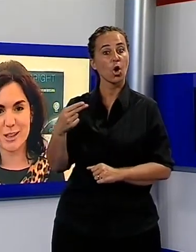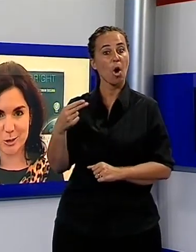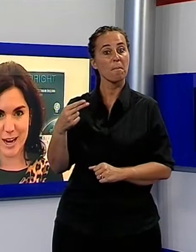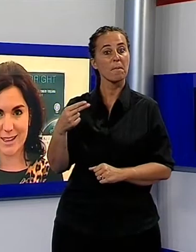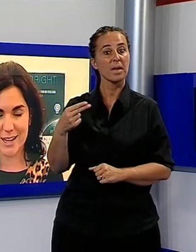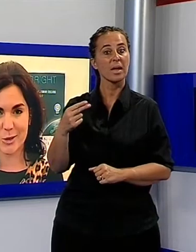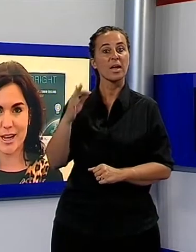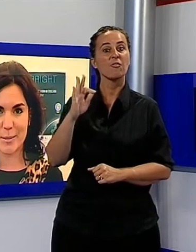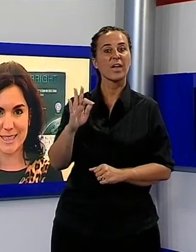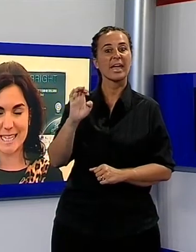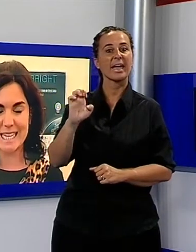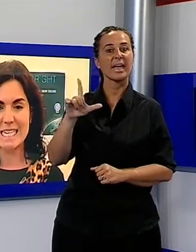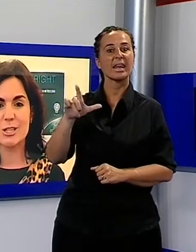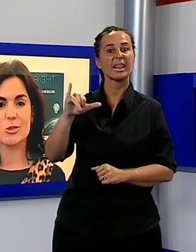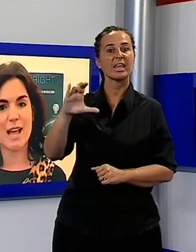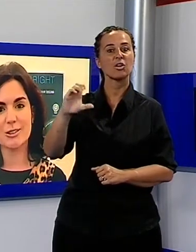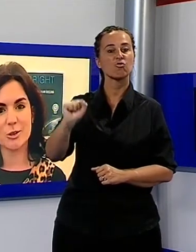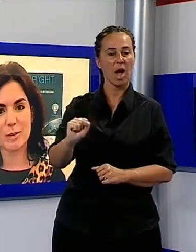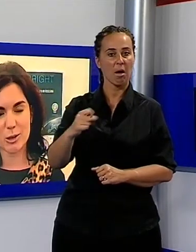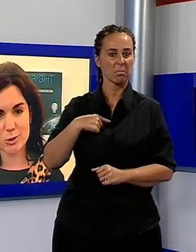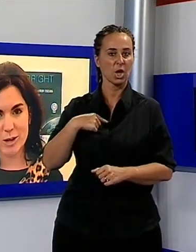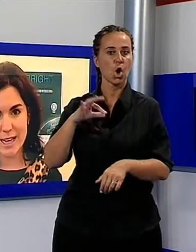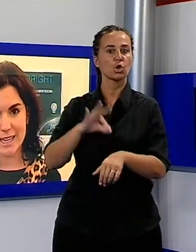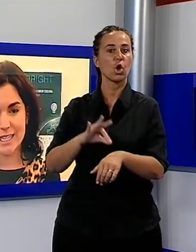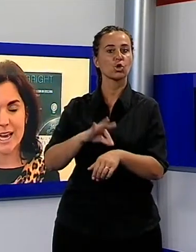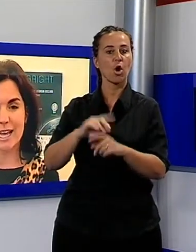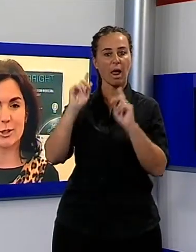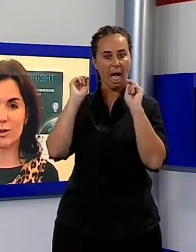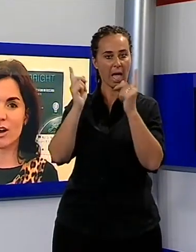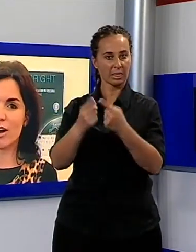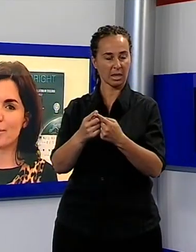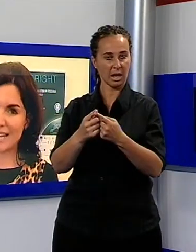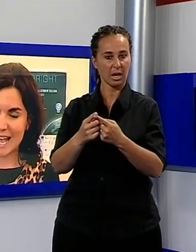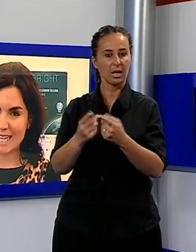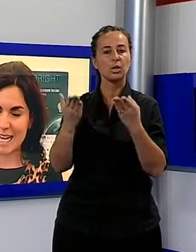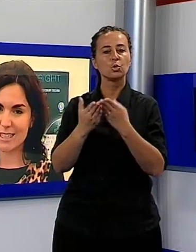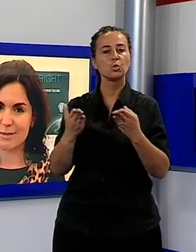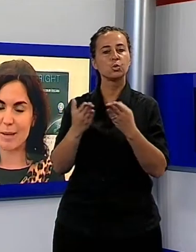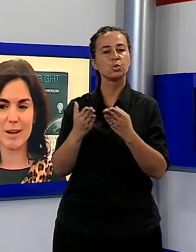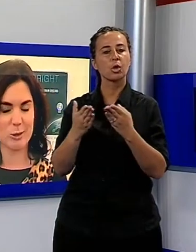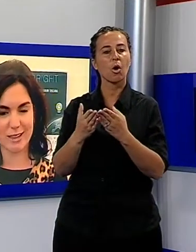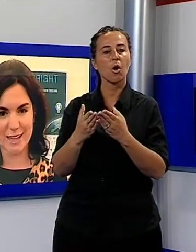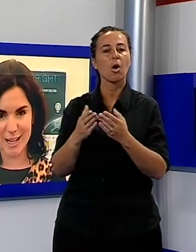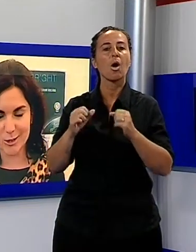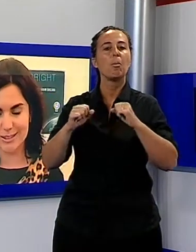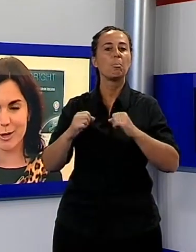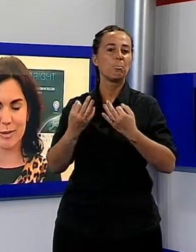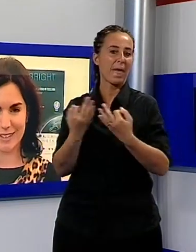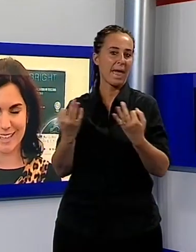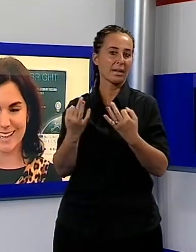dottoranda alla scuola IMT studiando beni culturali e sono americana ma parlo italiano come vedete.